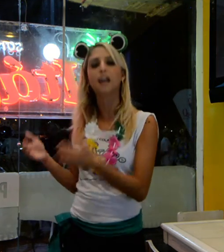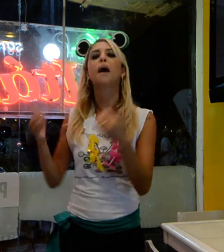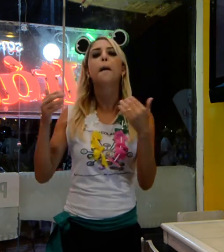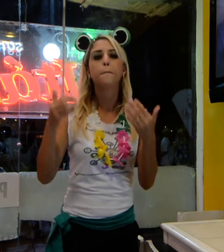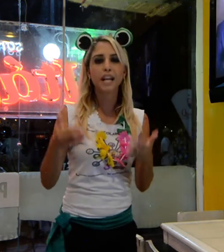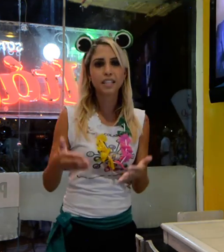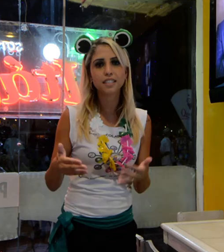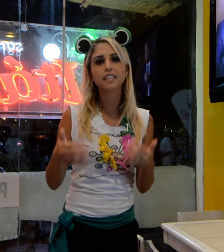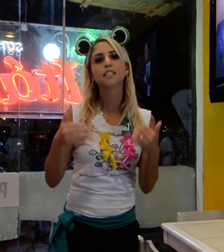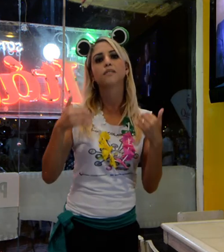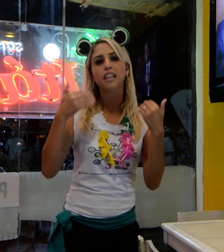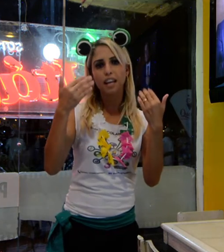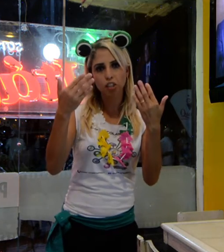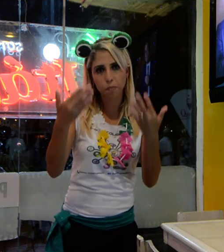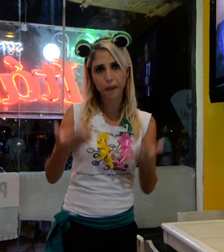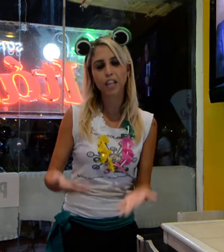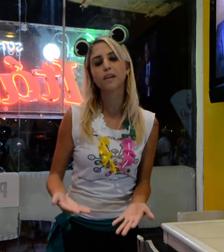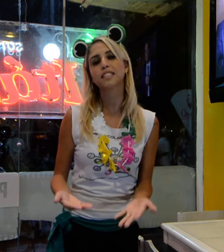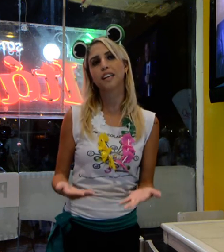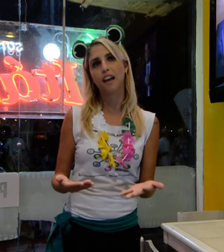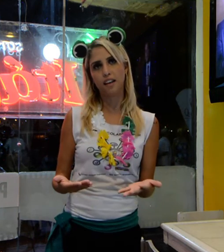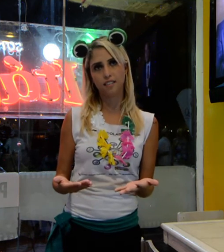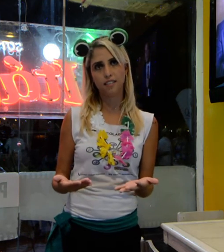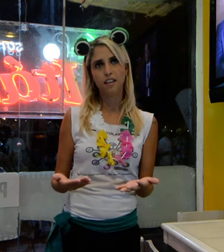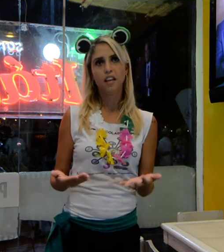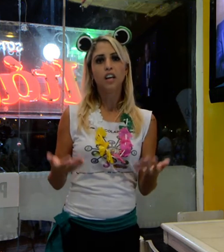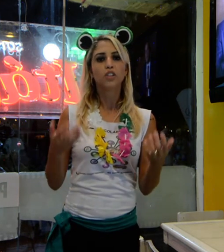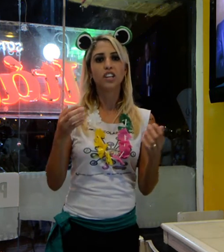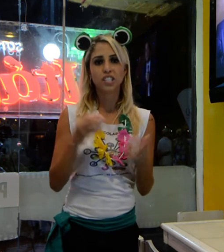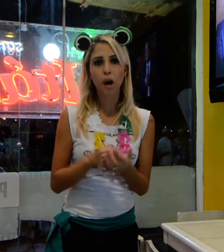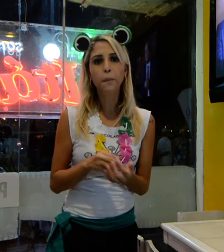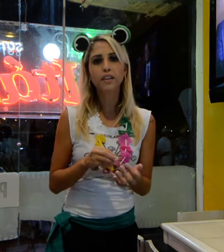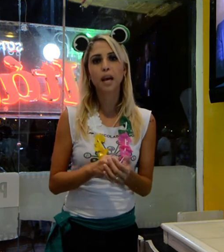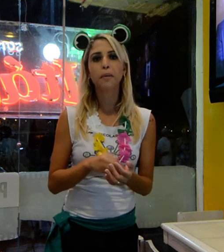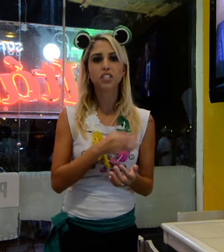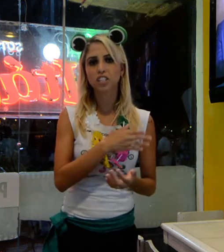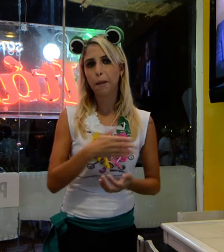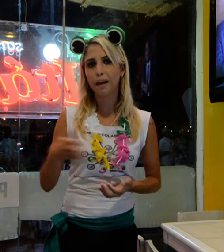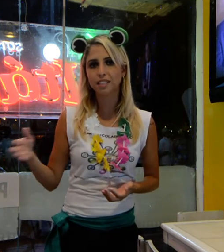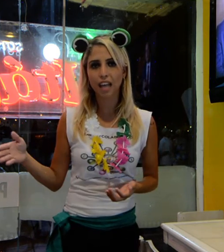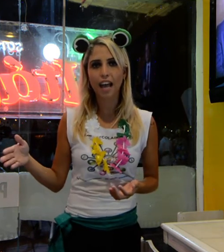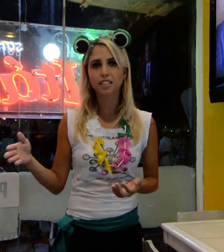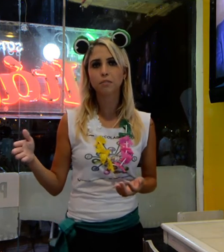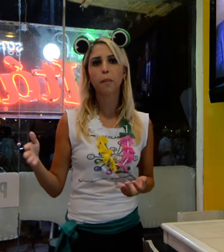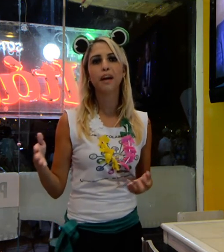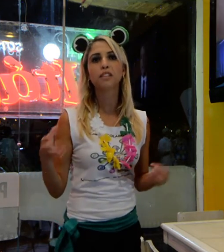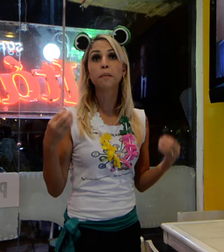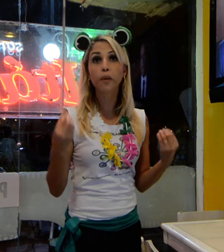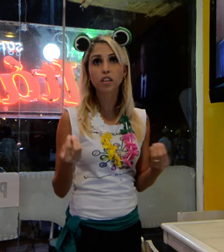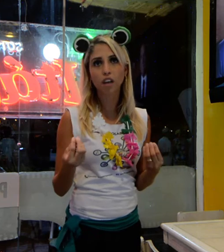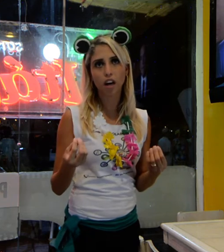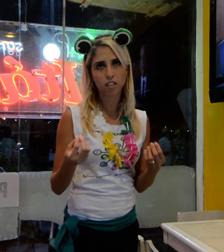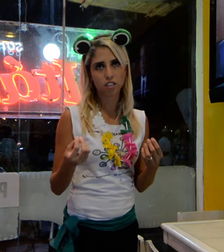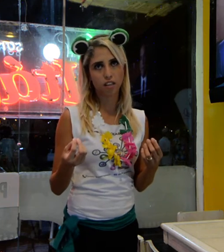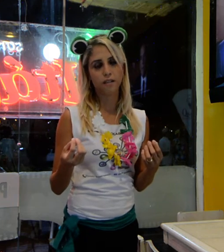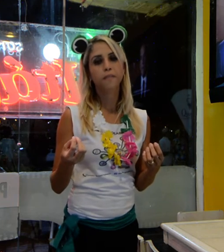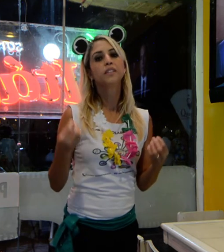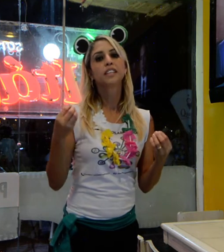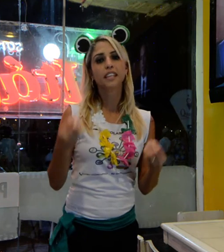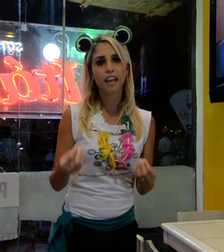precisam ter respeito a vida. nós não podemos deixar de trás. Cometem por nós. E